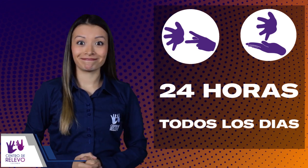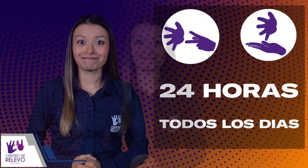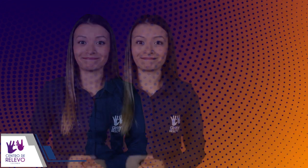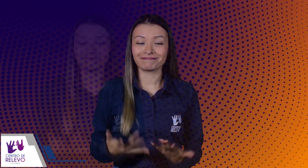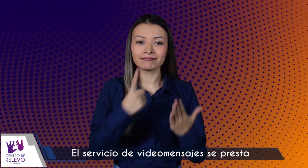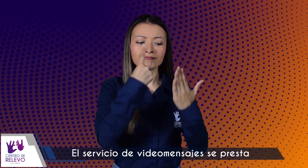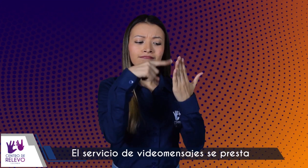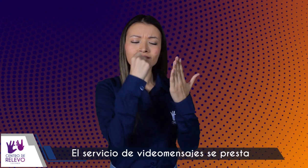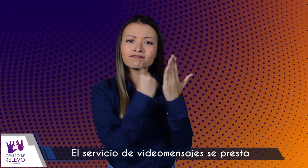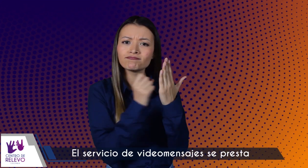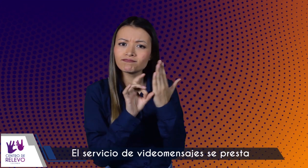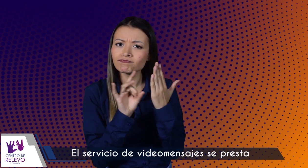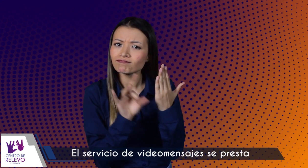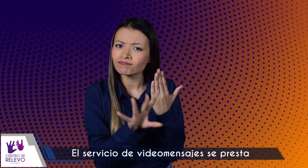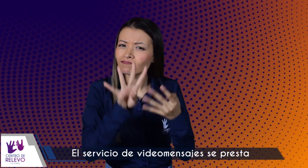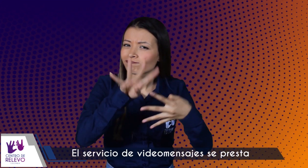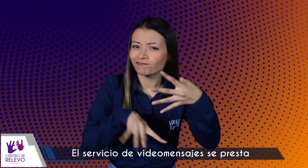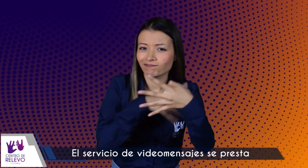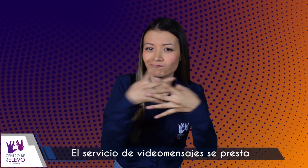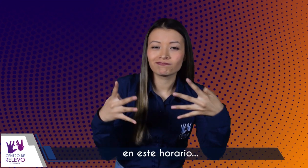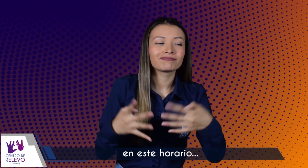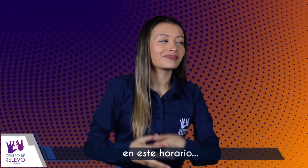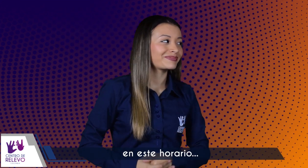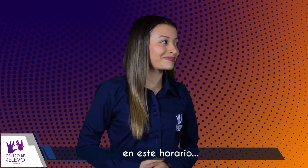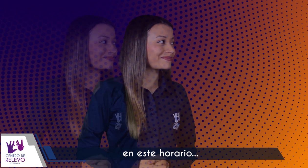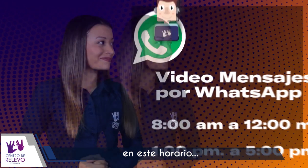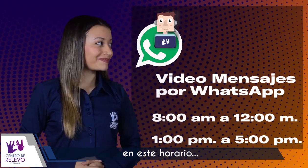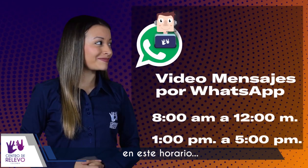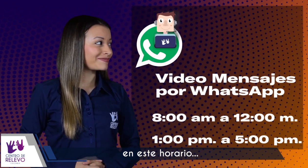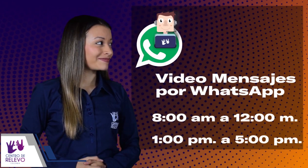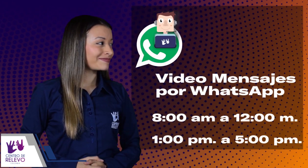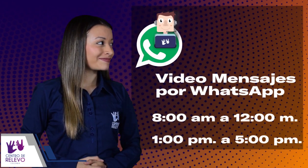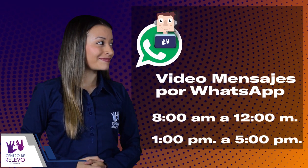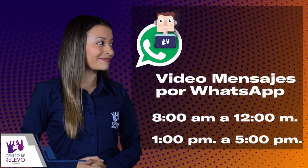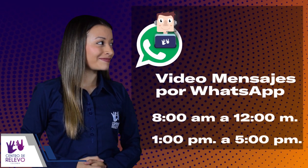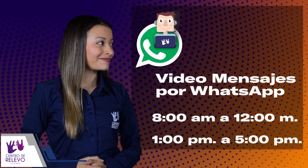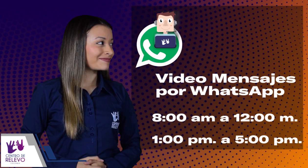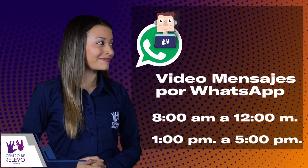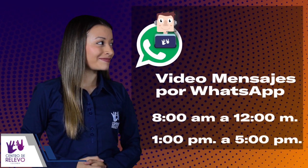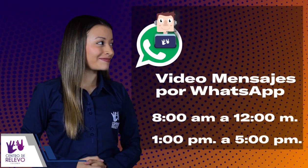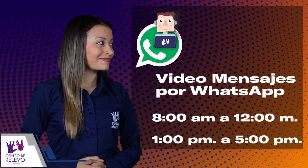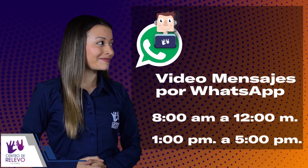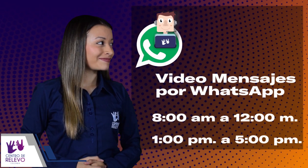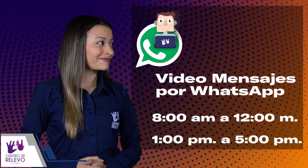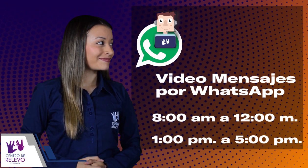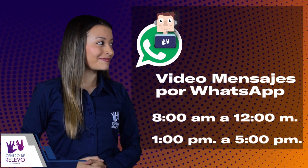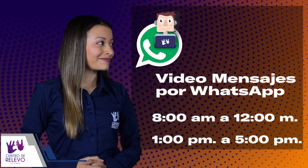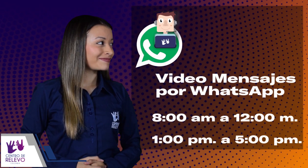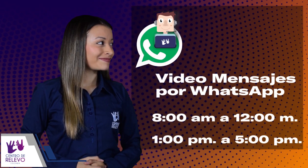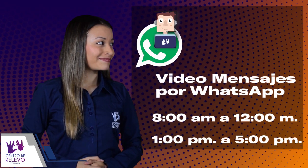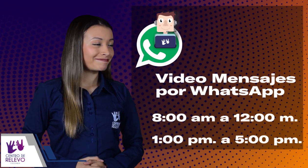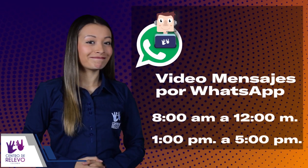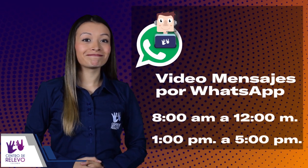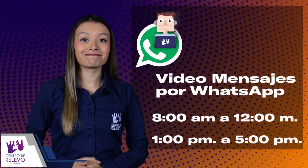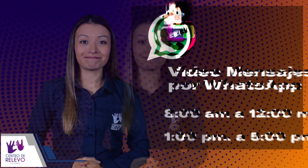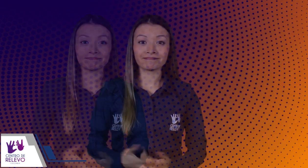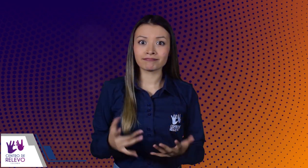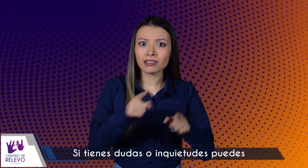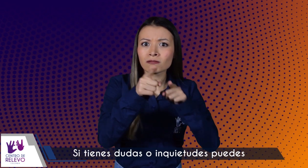El servicio de videomensajes se presta en este horario de 8 de la mañana a 12 del mediodía y de 1 a 5 de la tarde.